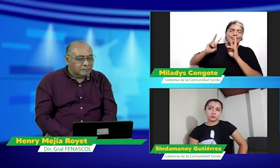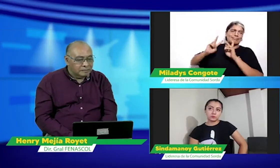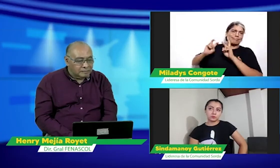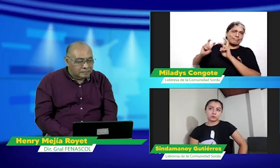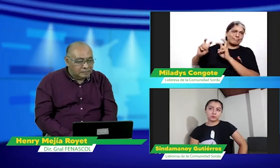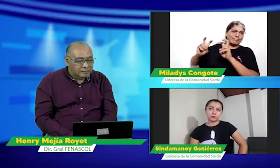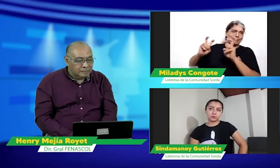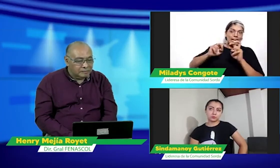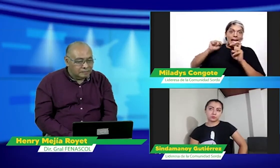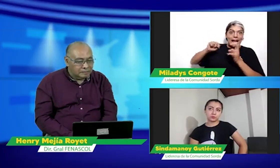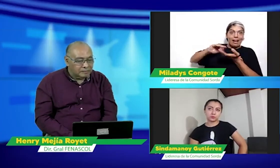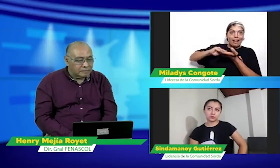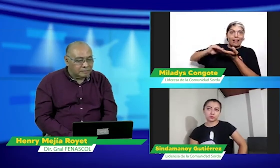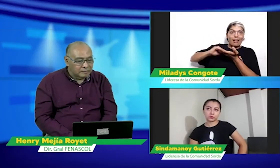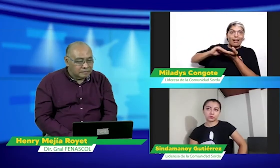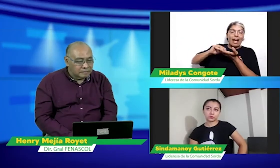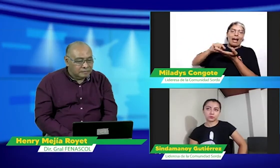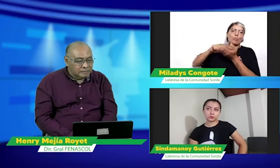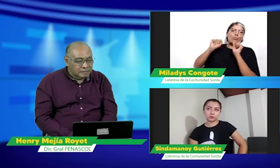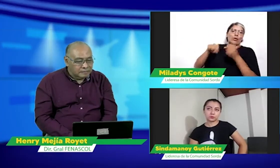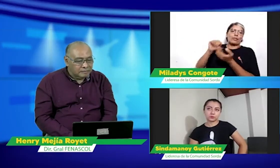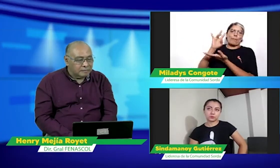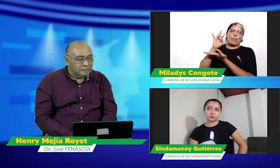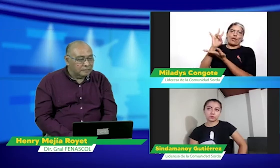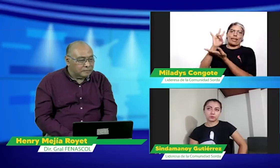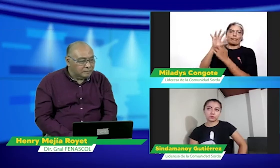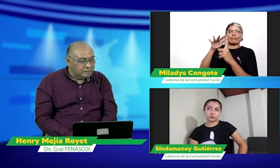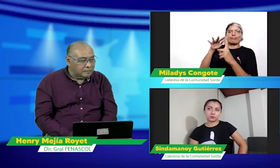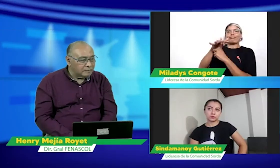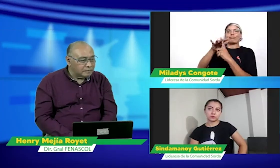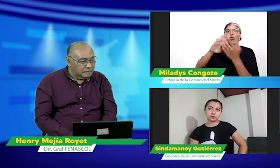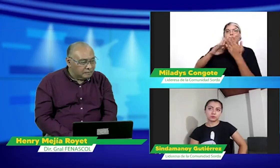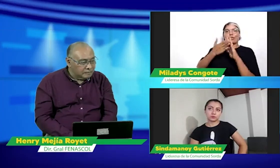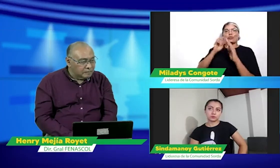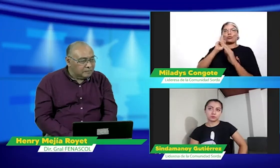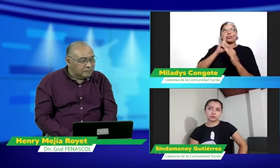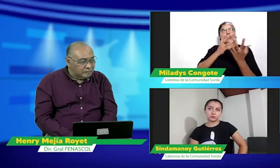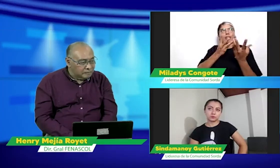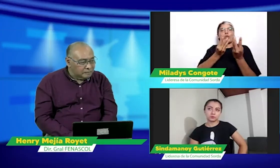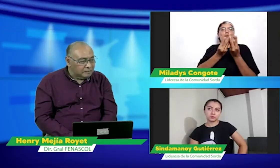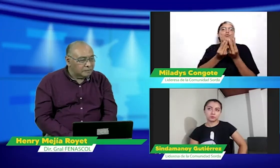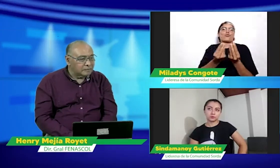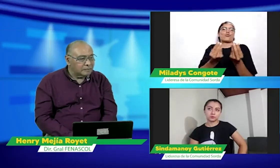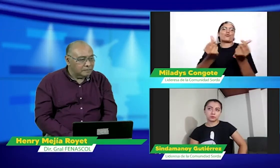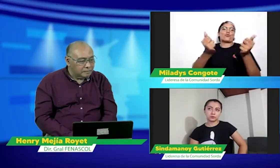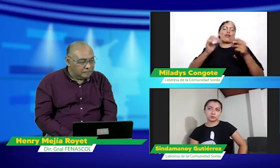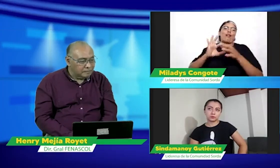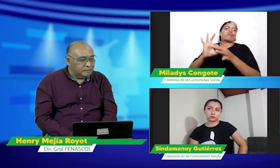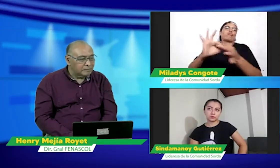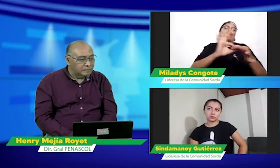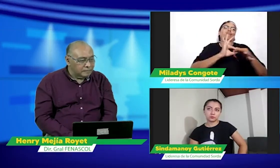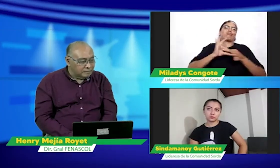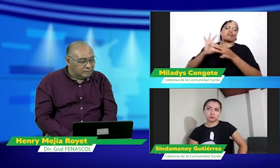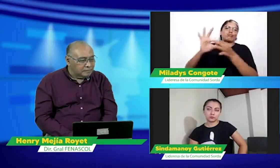por ejemplo el tema de interpretación hay que investigarlo y que esto sea un modelo para que la comunidad sorda pueda